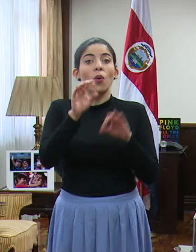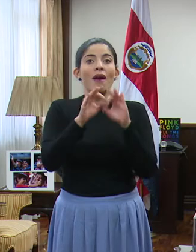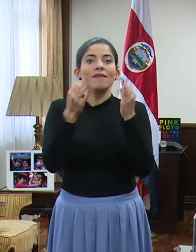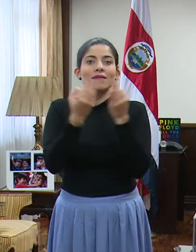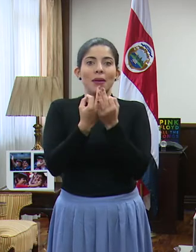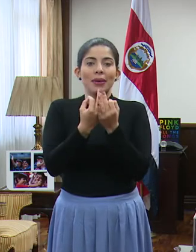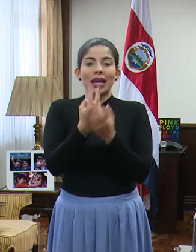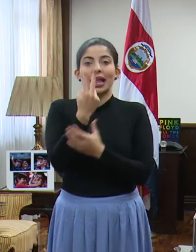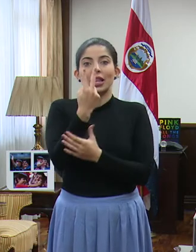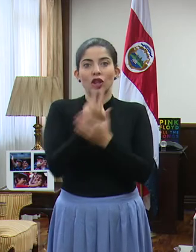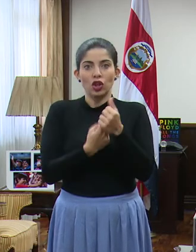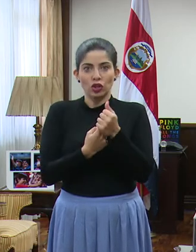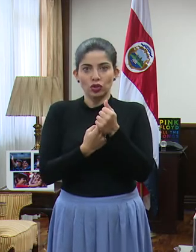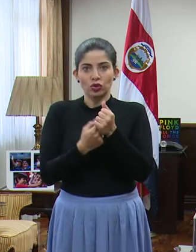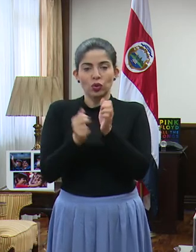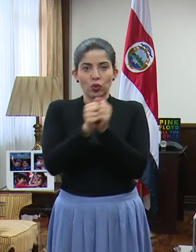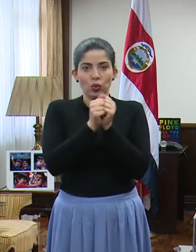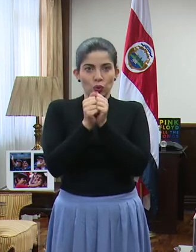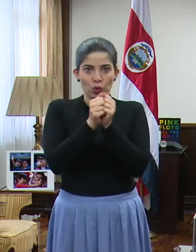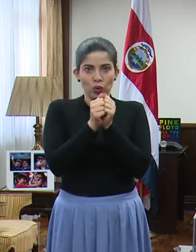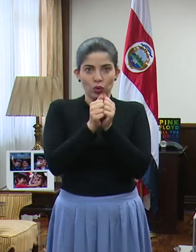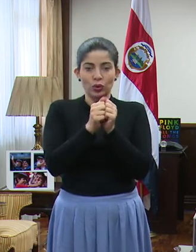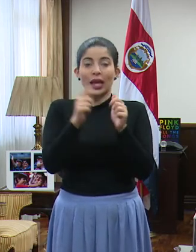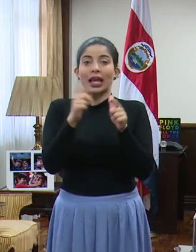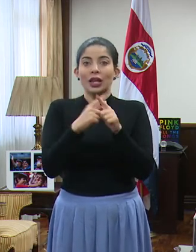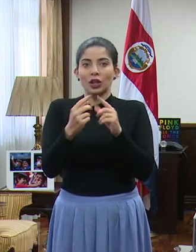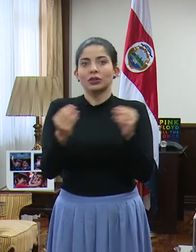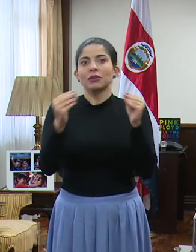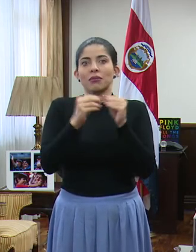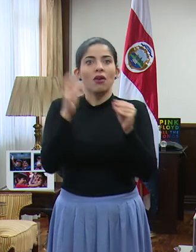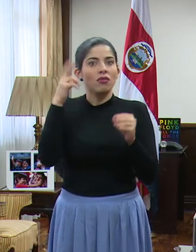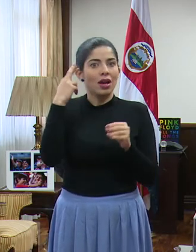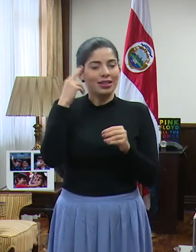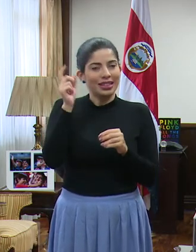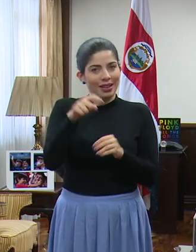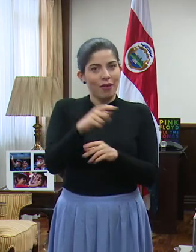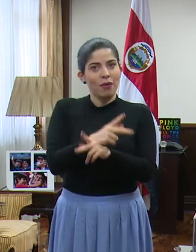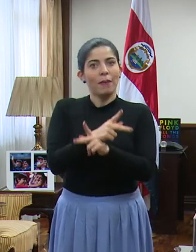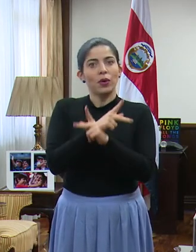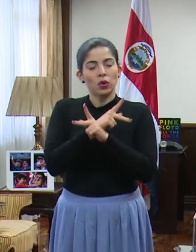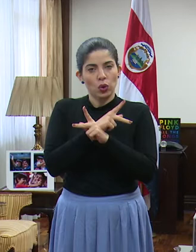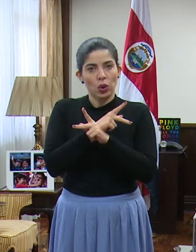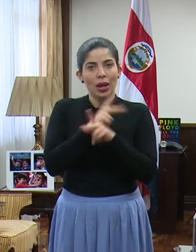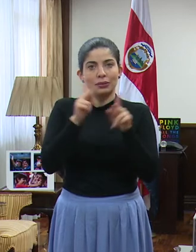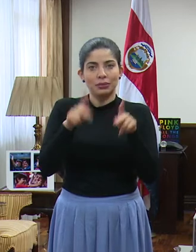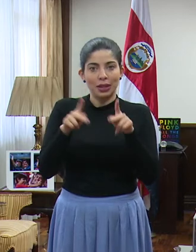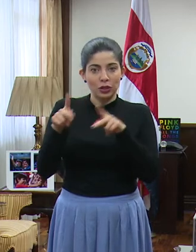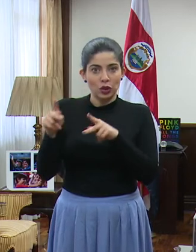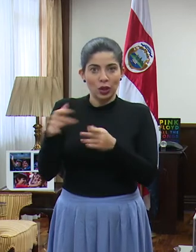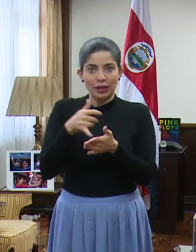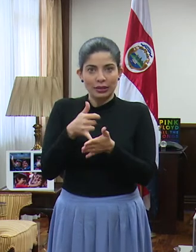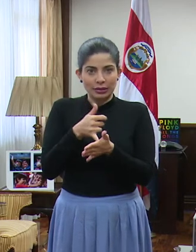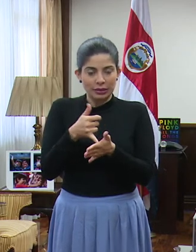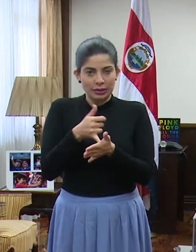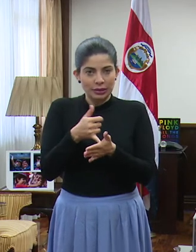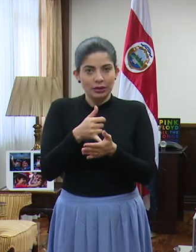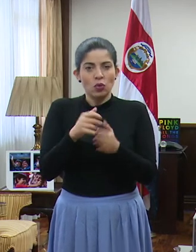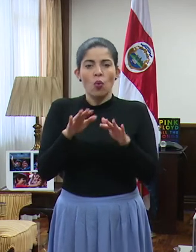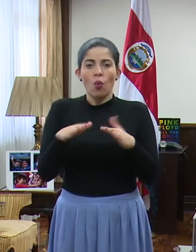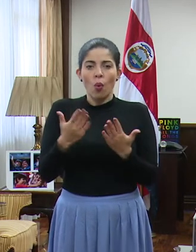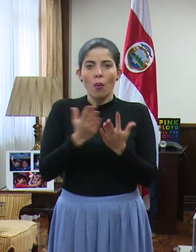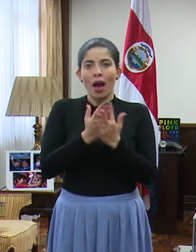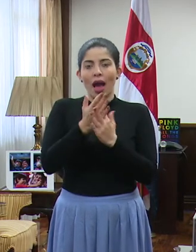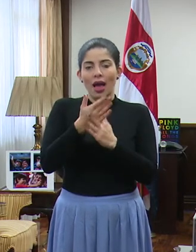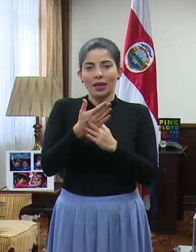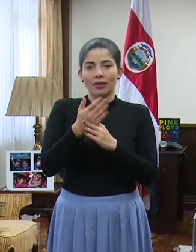de dos que viajan juntos. Así que con mucho más razón tenemos que proteger a las personas que son vulnerables a través